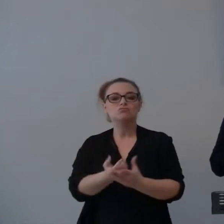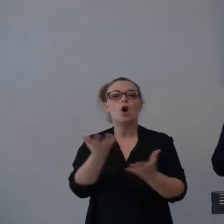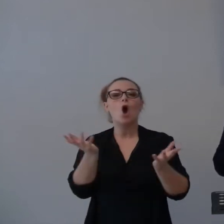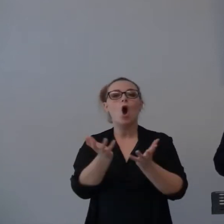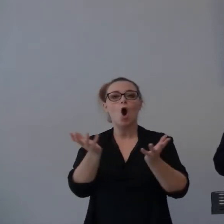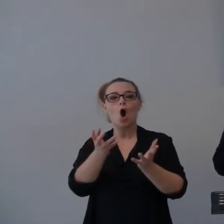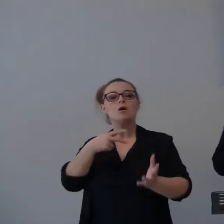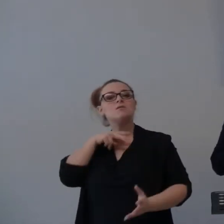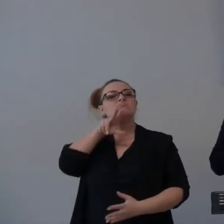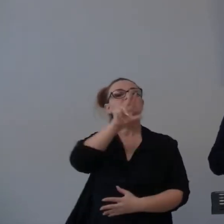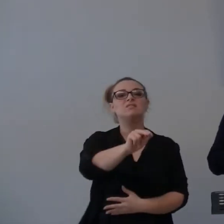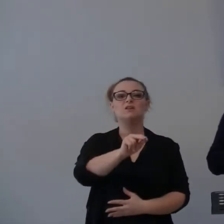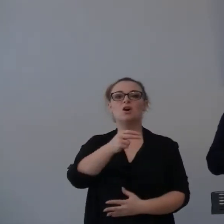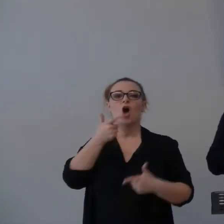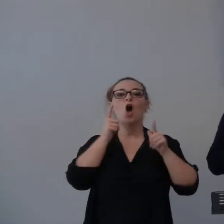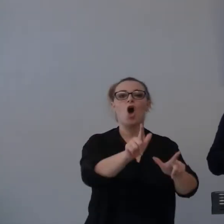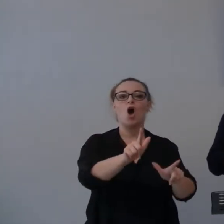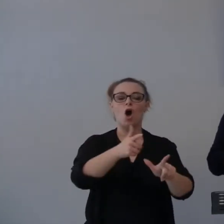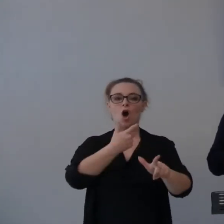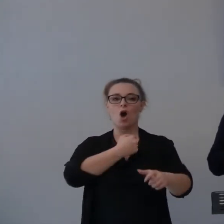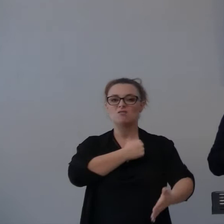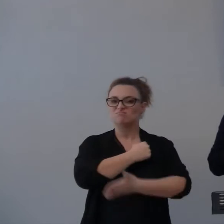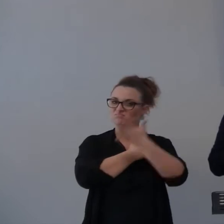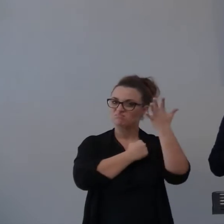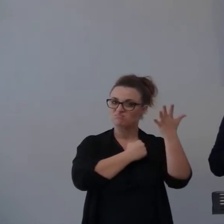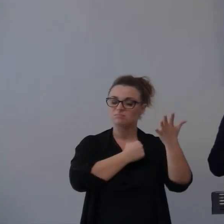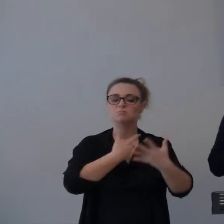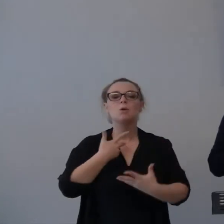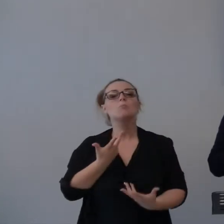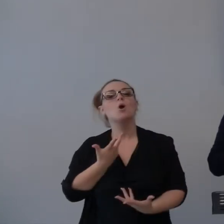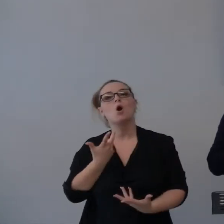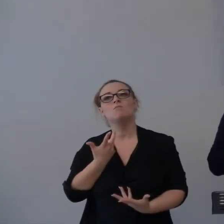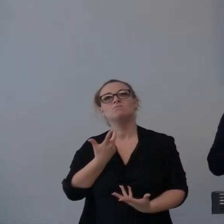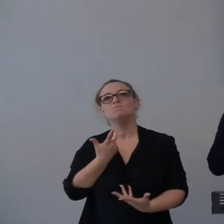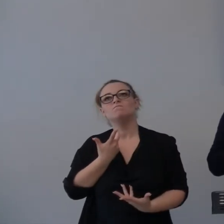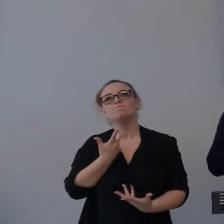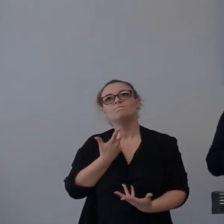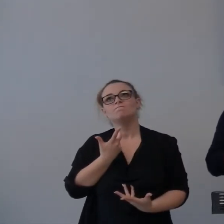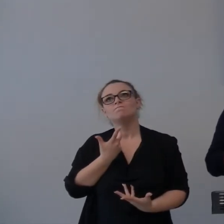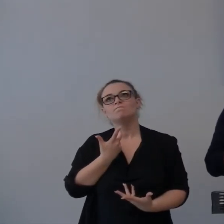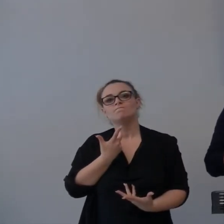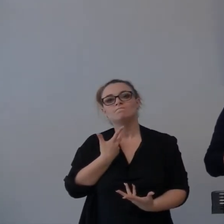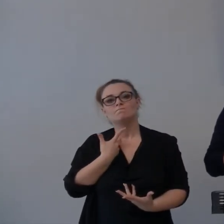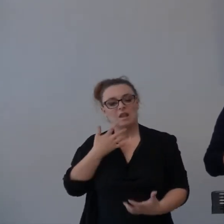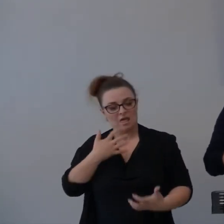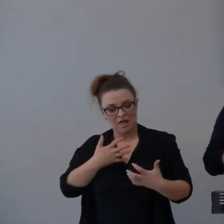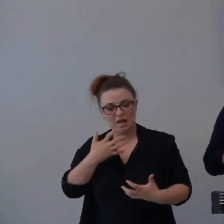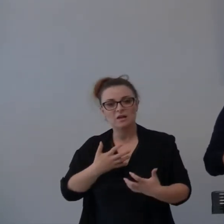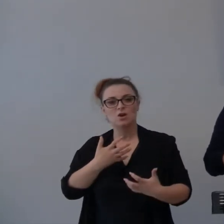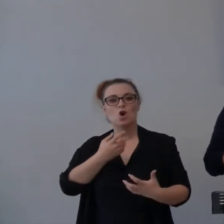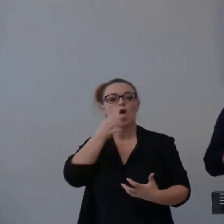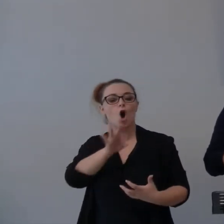talvolta con offese, con atti di rabbia e risentimento, con una punizione eccessiva